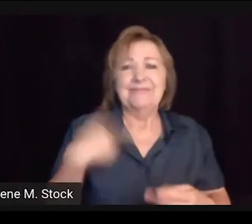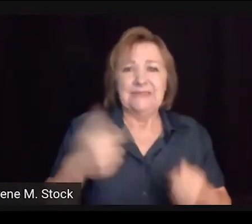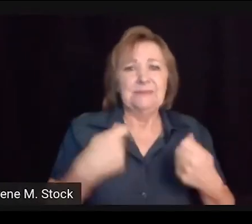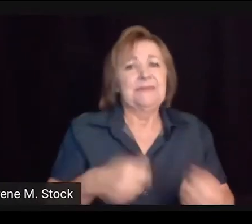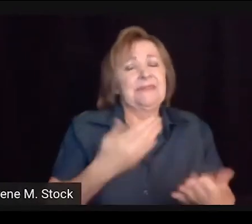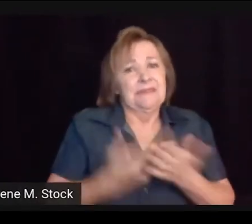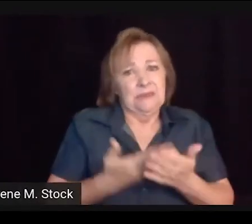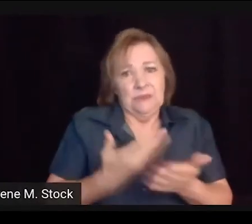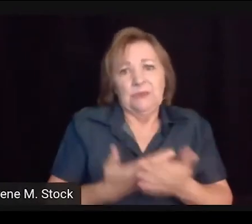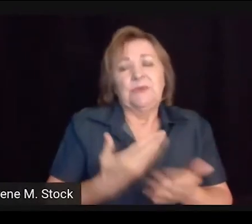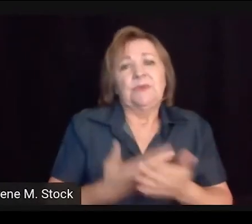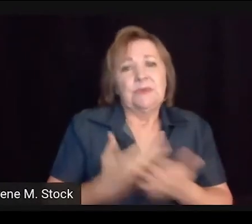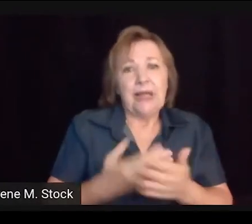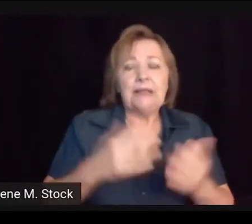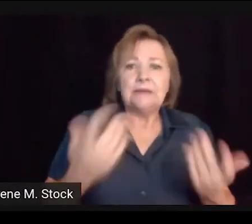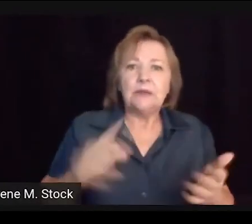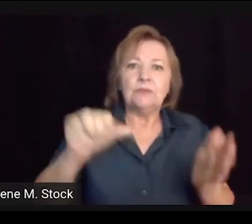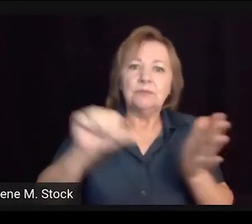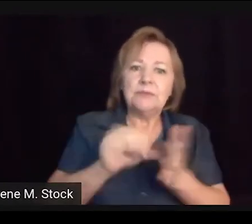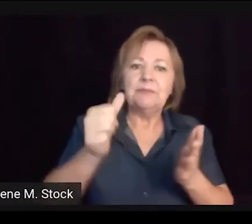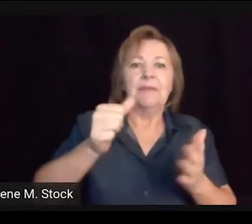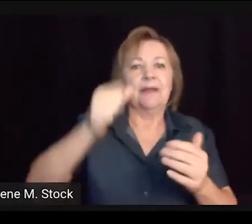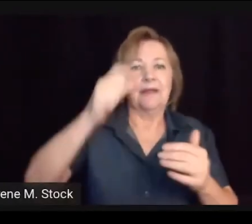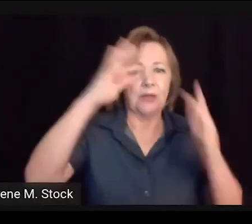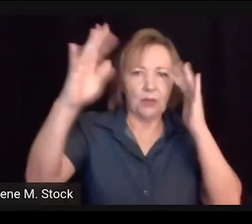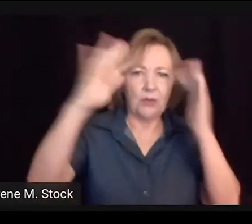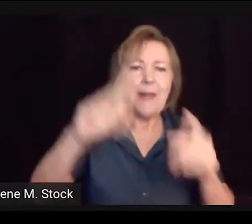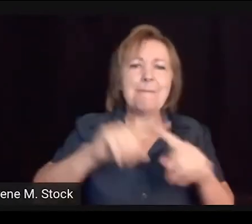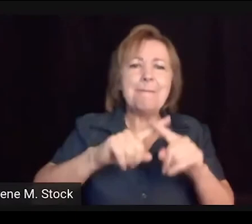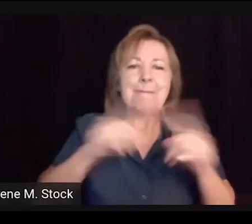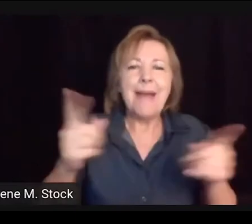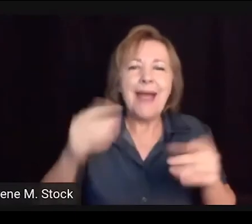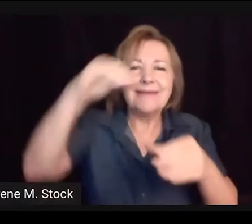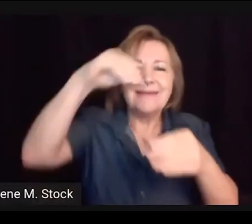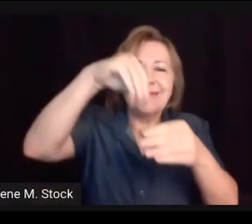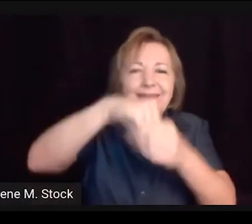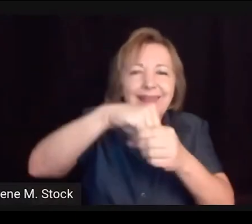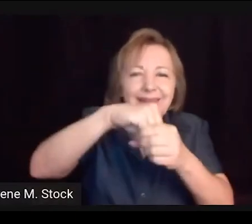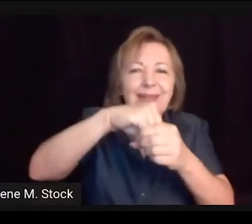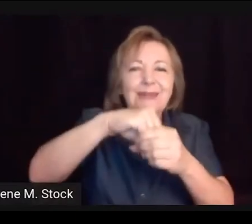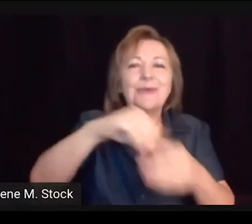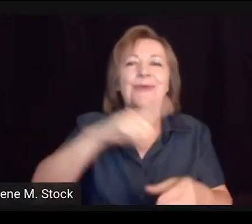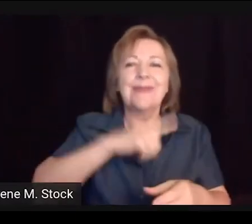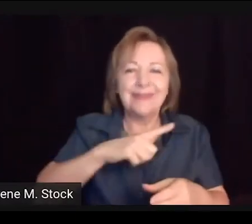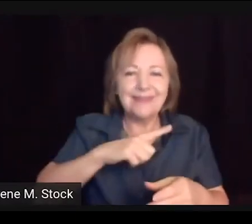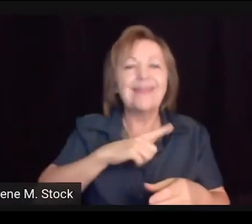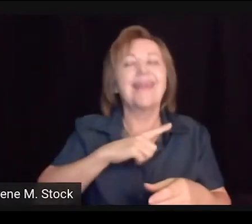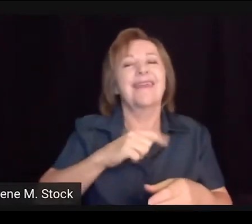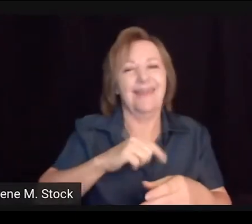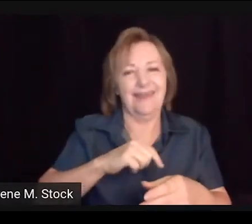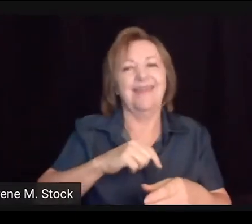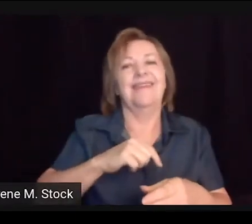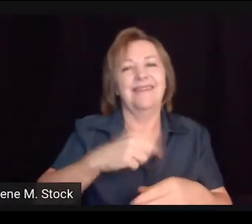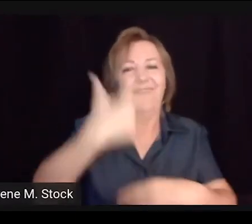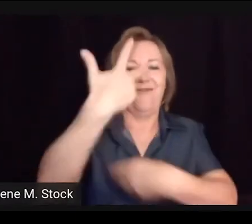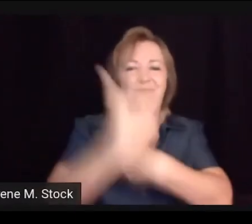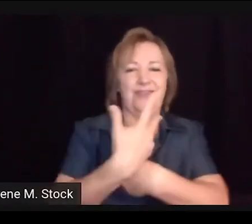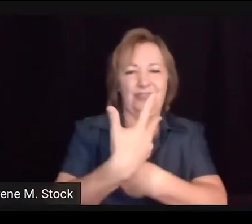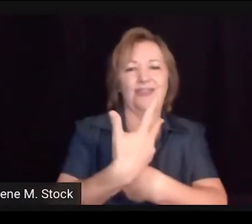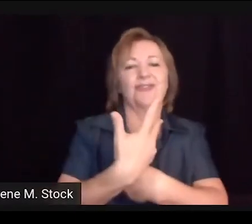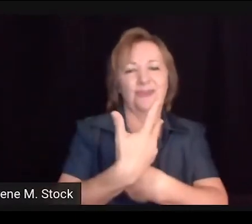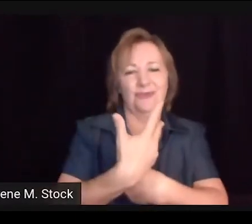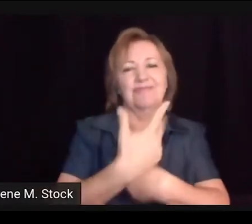festividades, né? Então, vai exigir um esforço maior de vocês. Então, nós vamos começar com essa